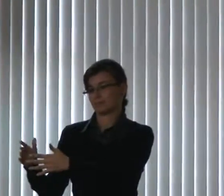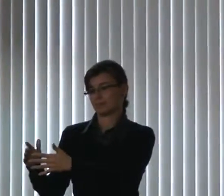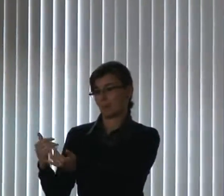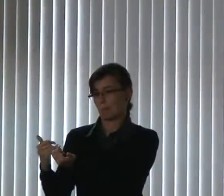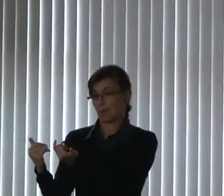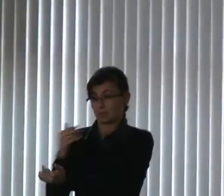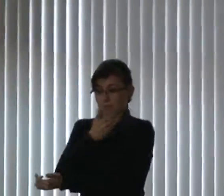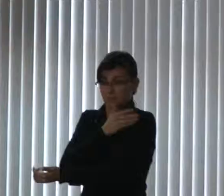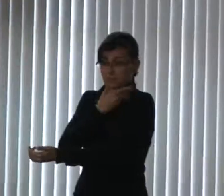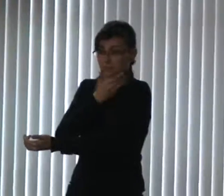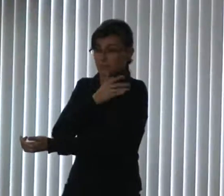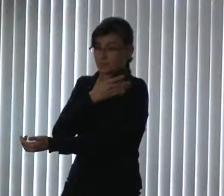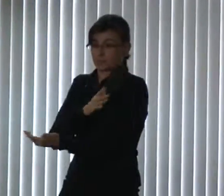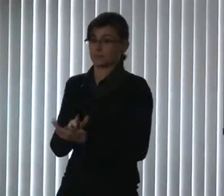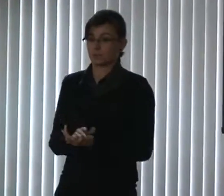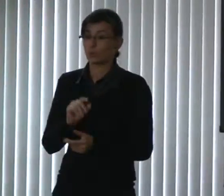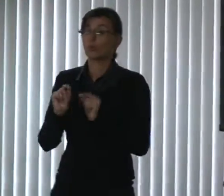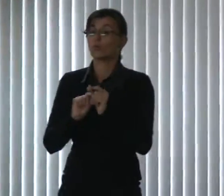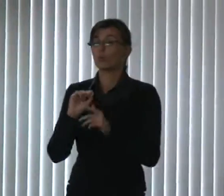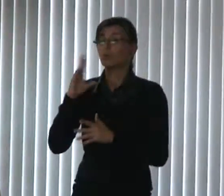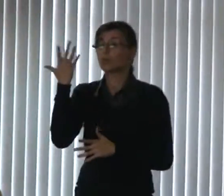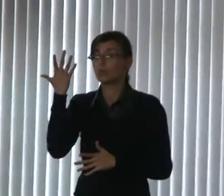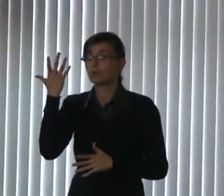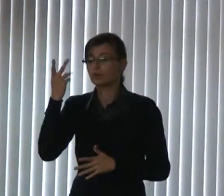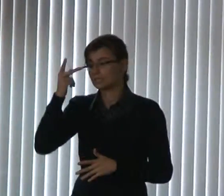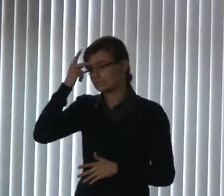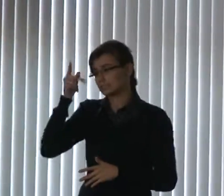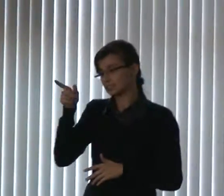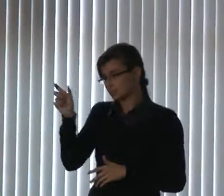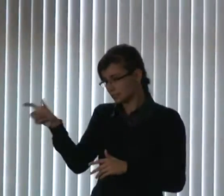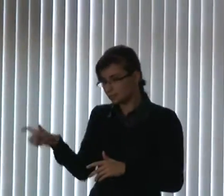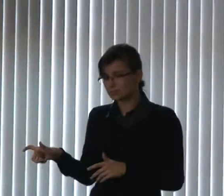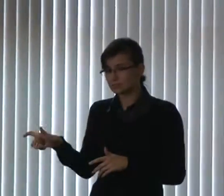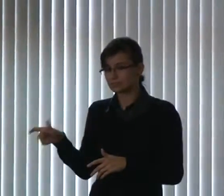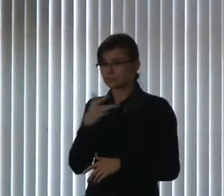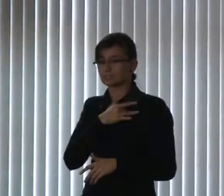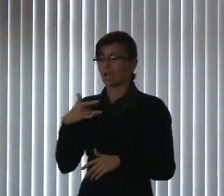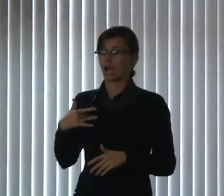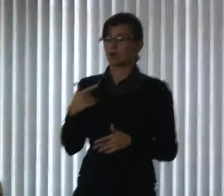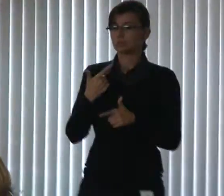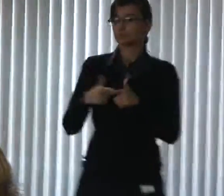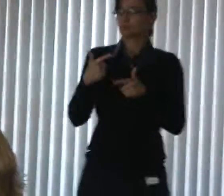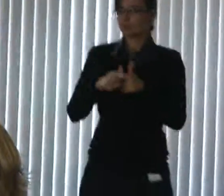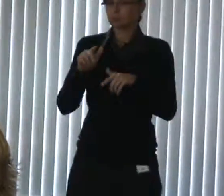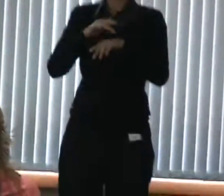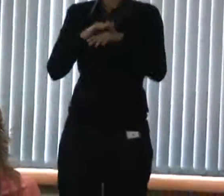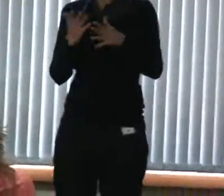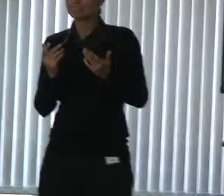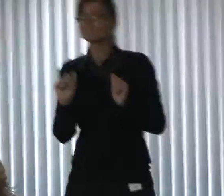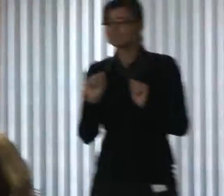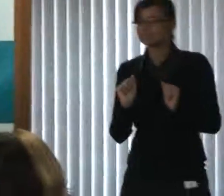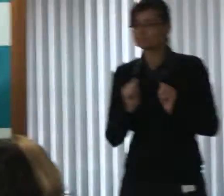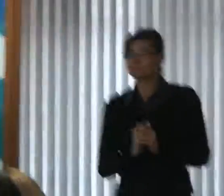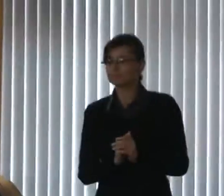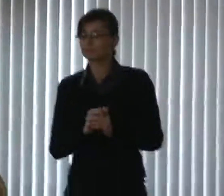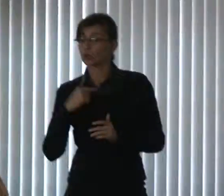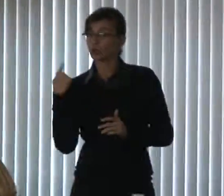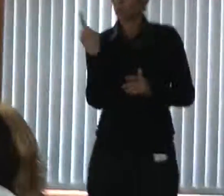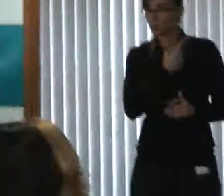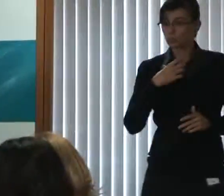E aí acaba tendo o quê? Problema de saúde. Então, as atitudes nossas são muito importantes.